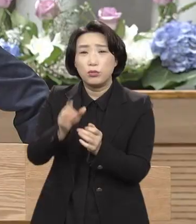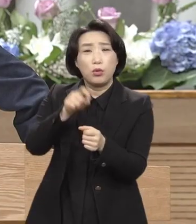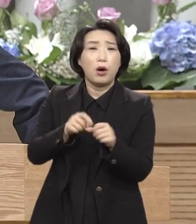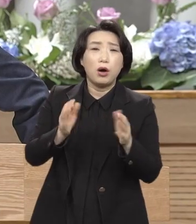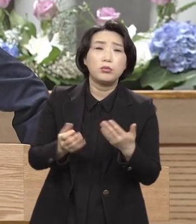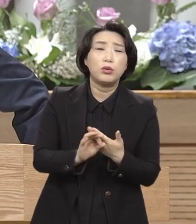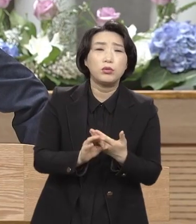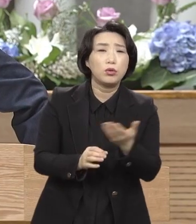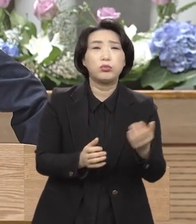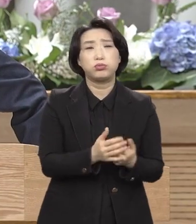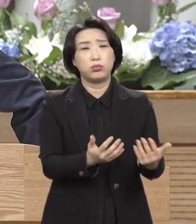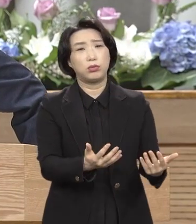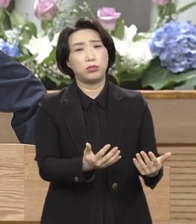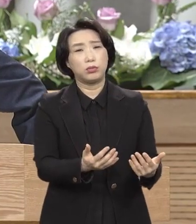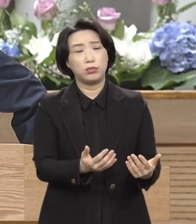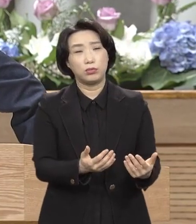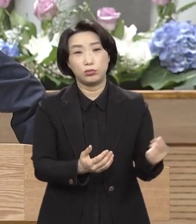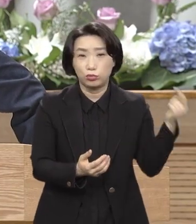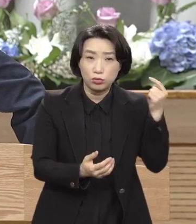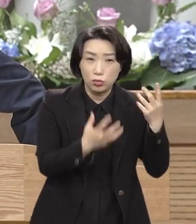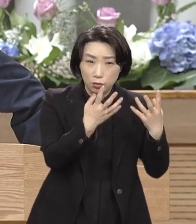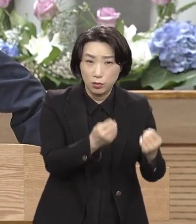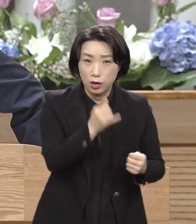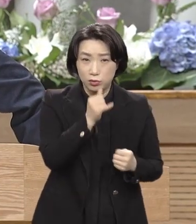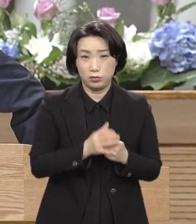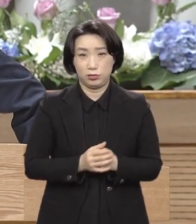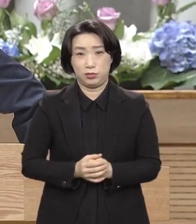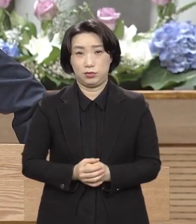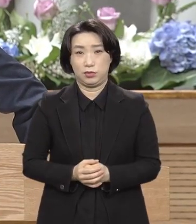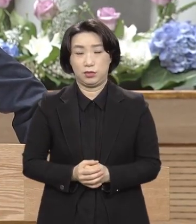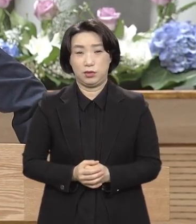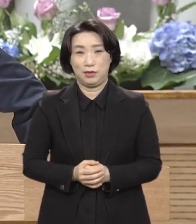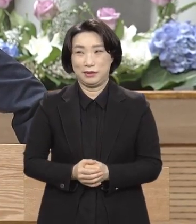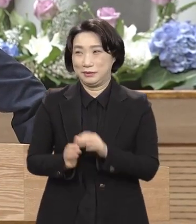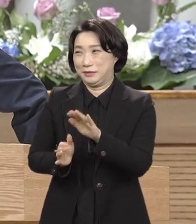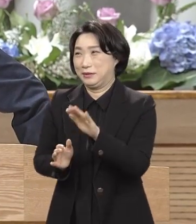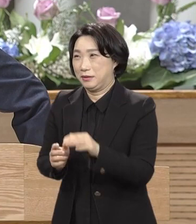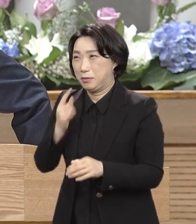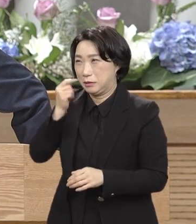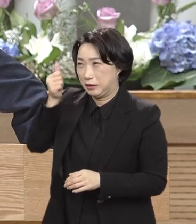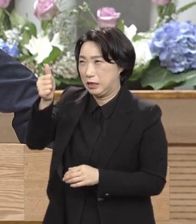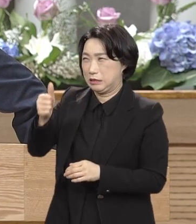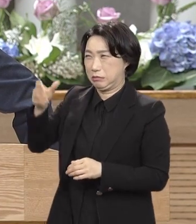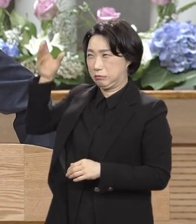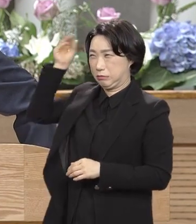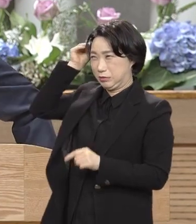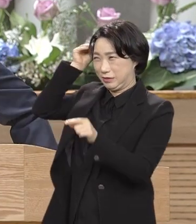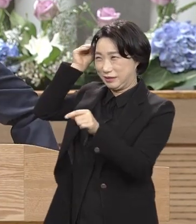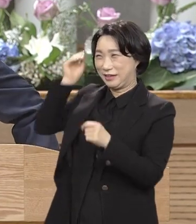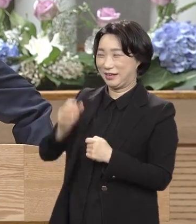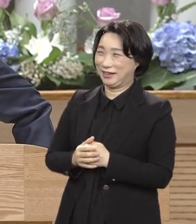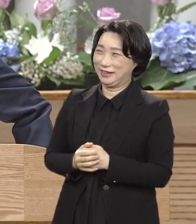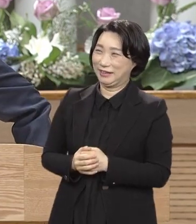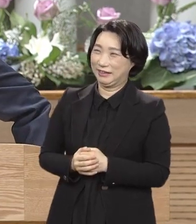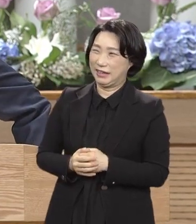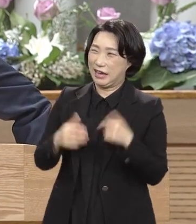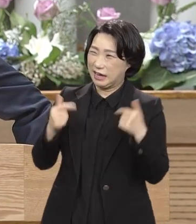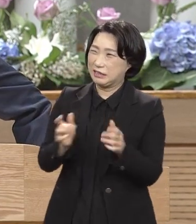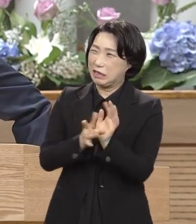난 그런 소리 많이 들었어 목사님 참 무식해서 다음날 예수 소리 위에는